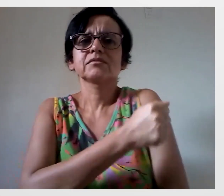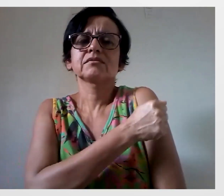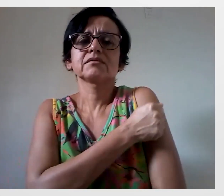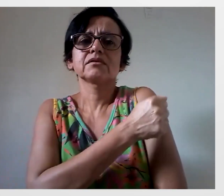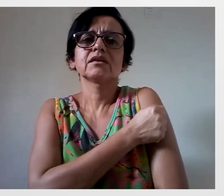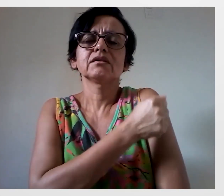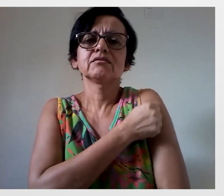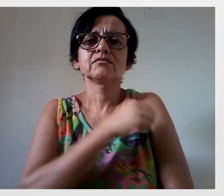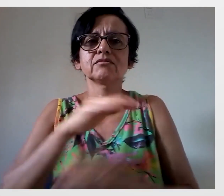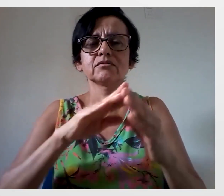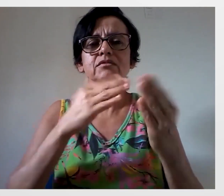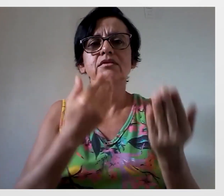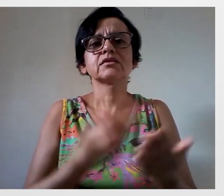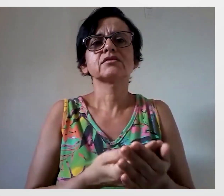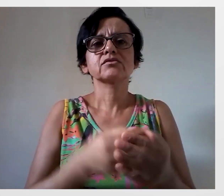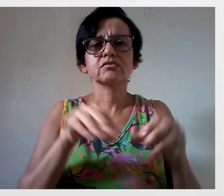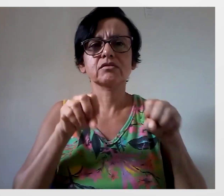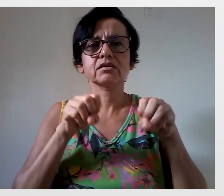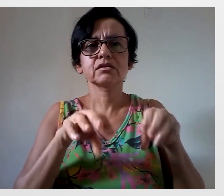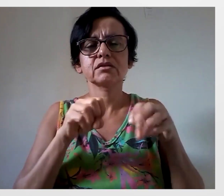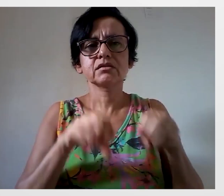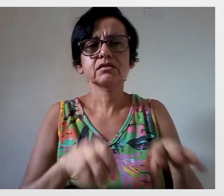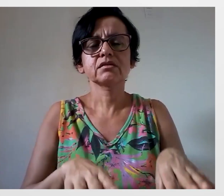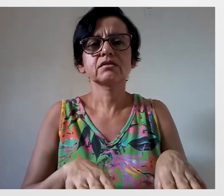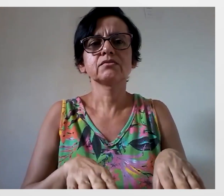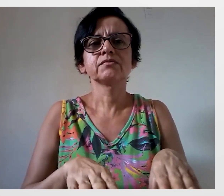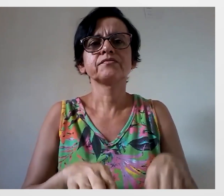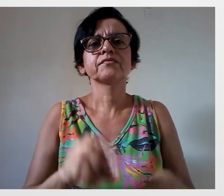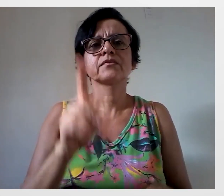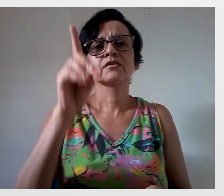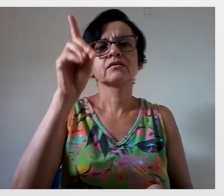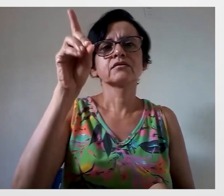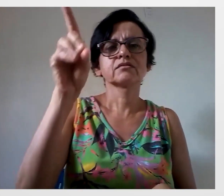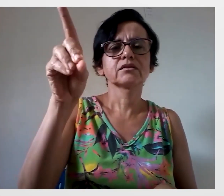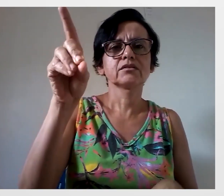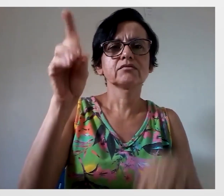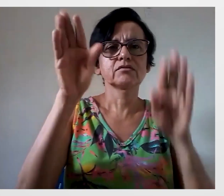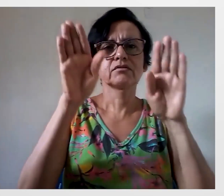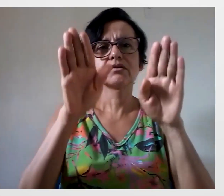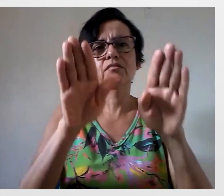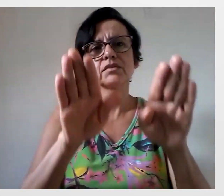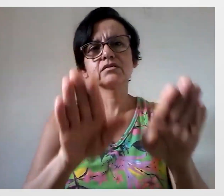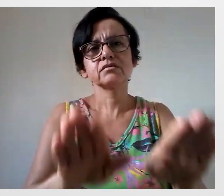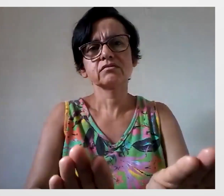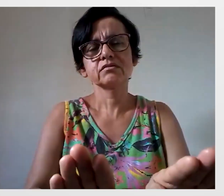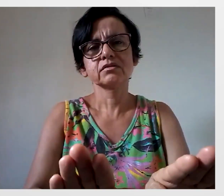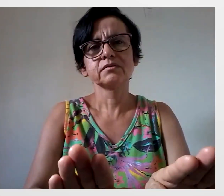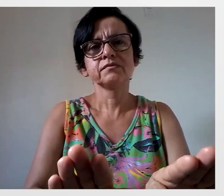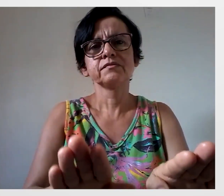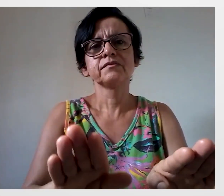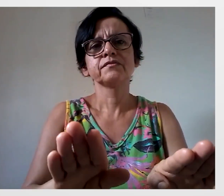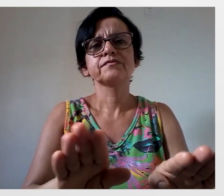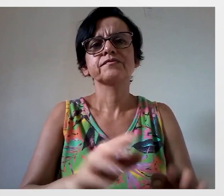por causa disso, por vocês terem me ensinado. Que Deus os abençoe. A todos vocês.